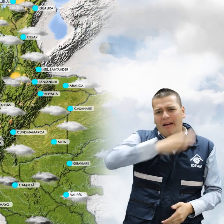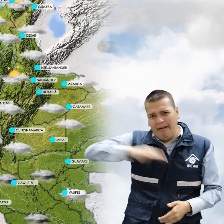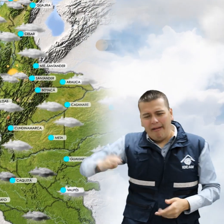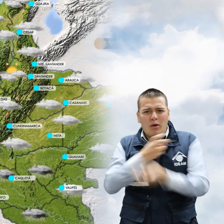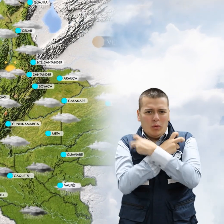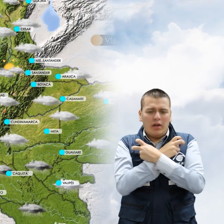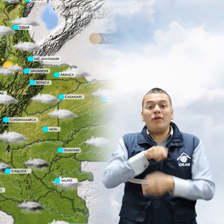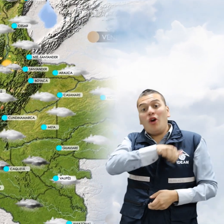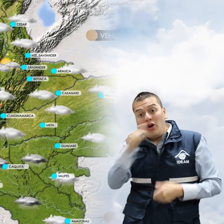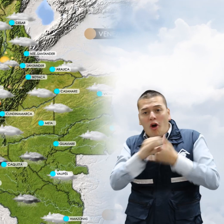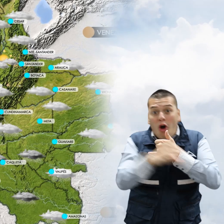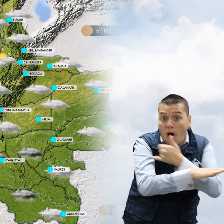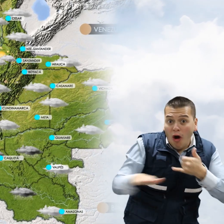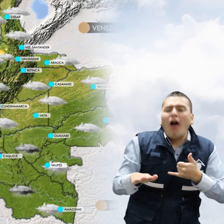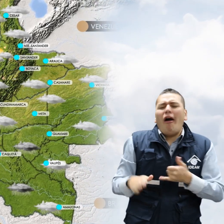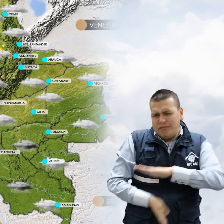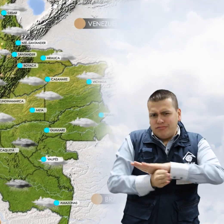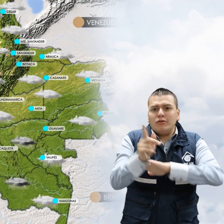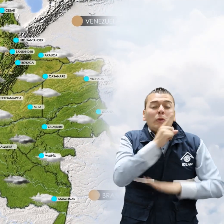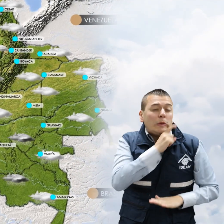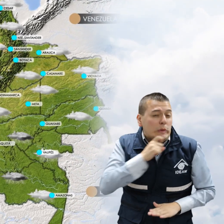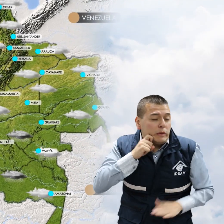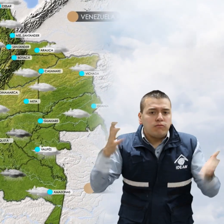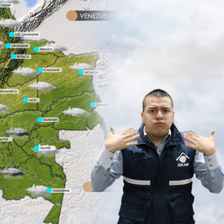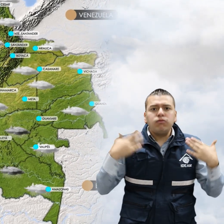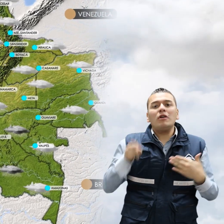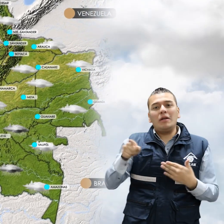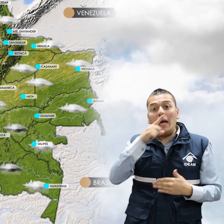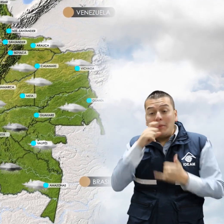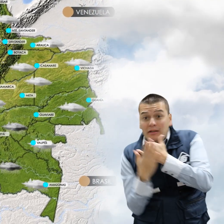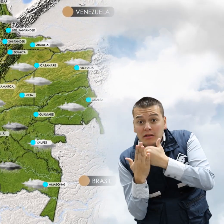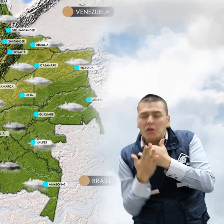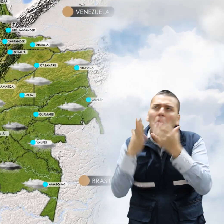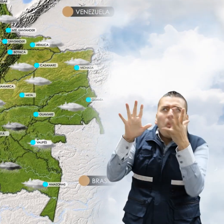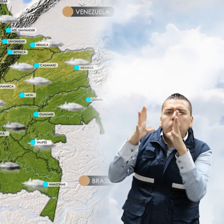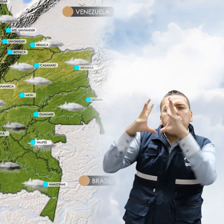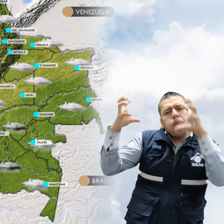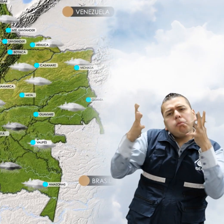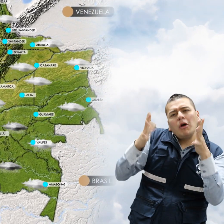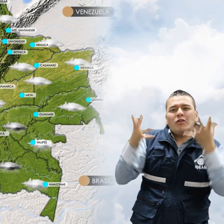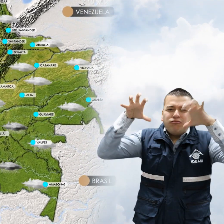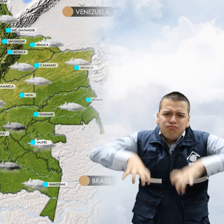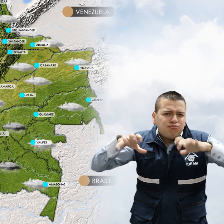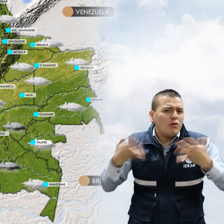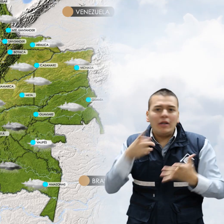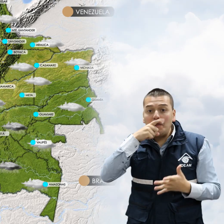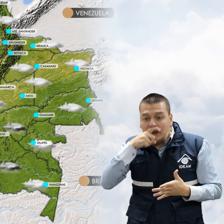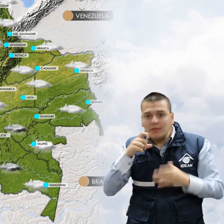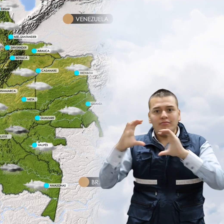En la Orinoquía predominarán las condiciones secas. Y en la Amazonía nubosidad variable con probabilidad de algunas lluvias sobre Amazonas,